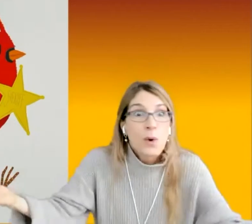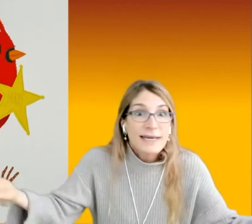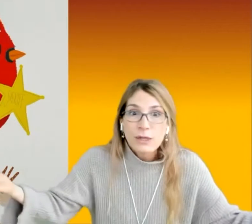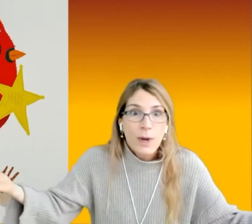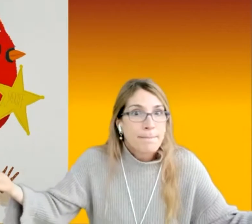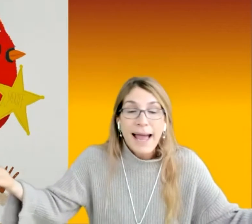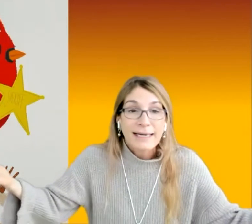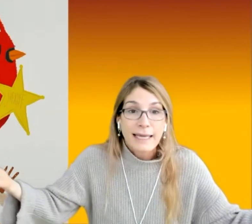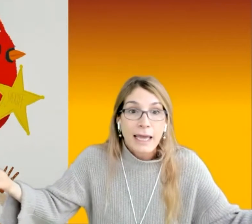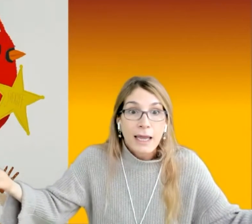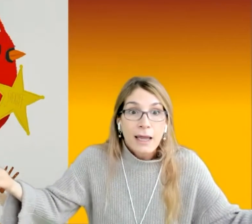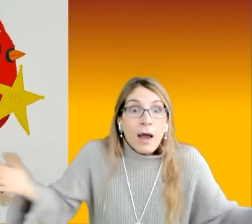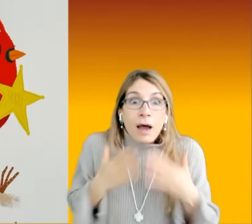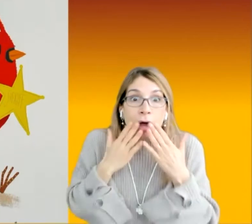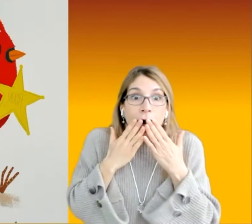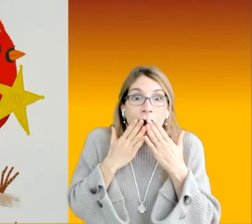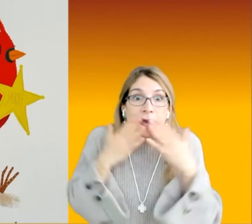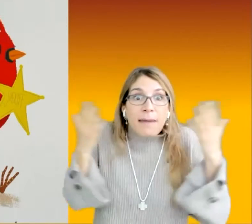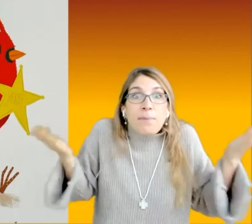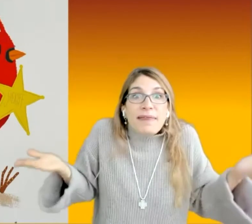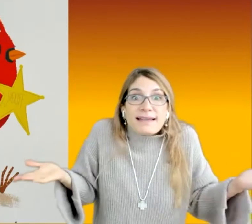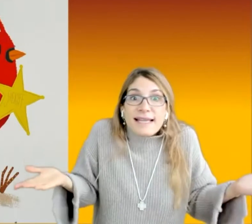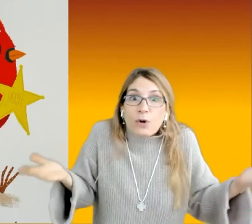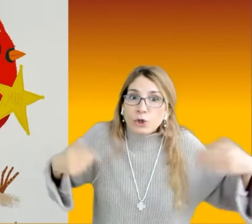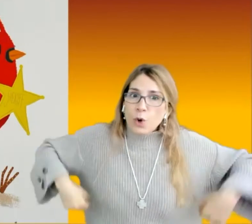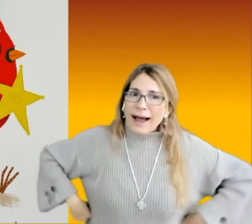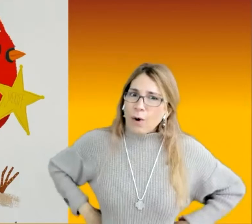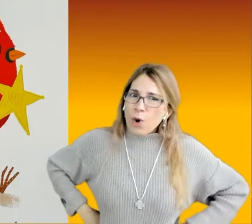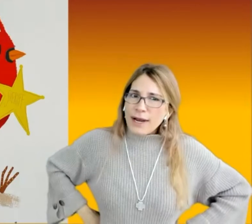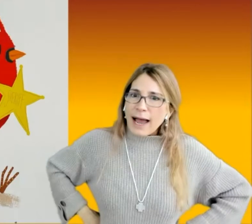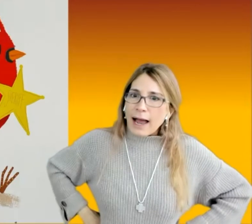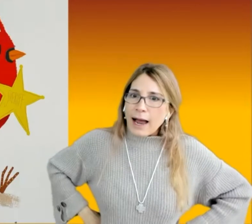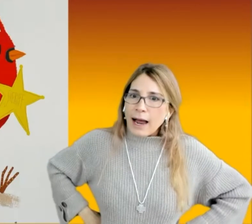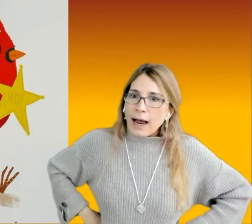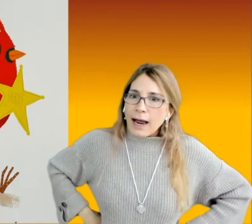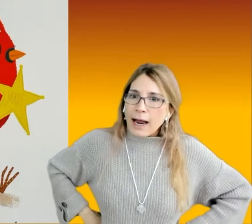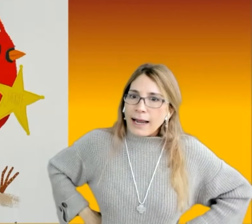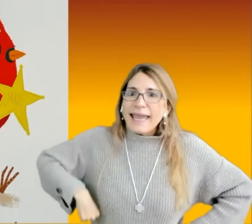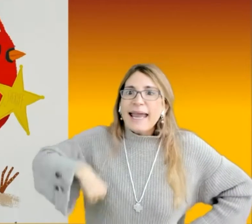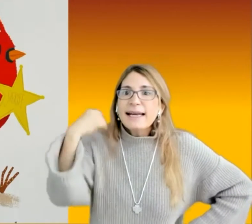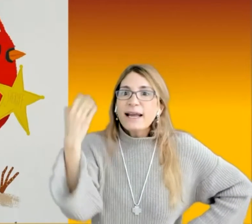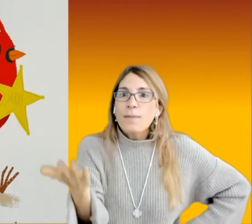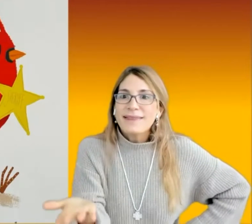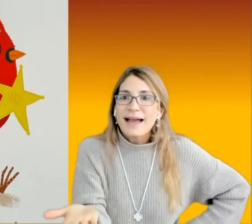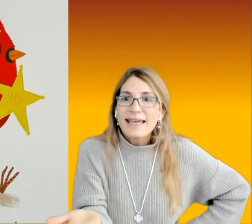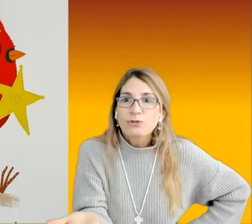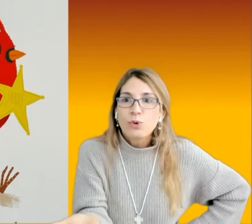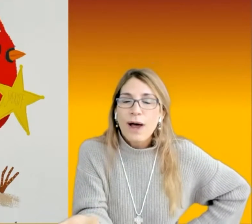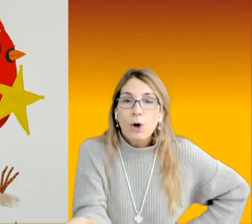no han ido al parque... ¿Qué puede hacer Otto ahora? ¿Qué le recomendarías tú a